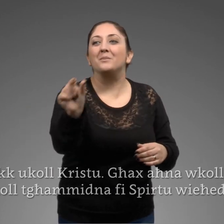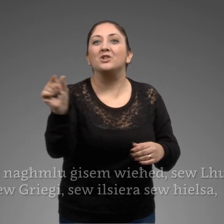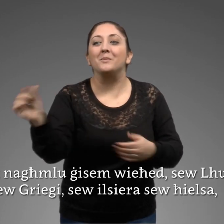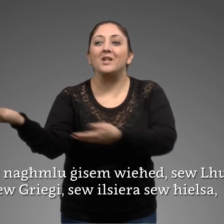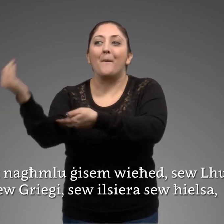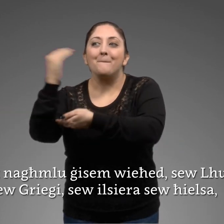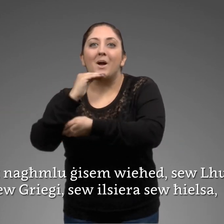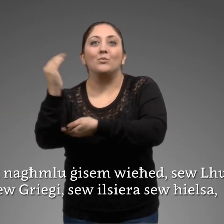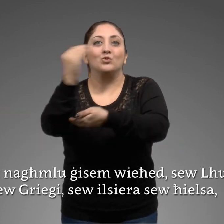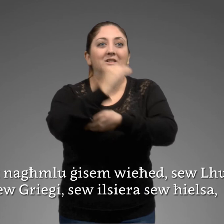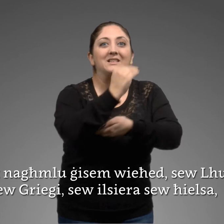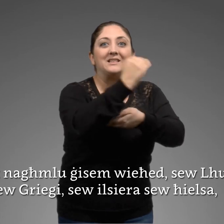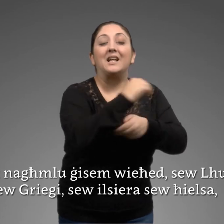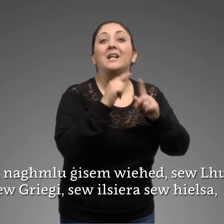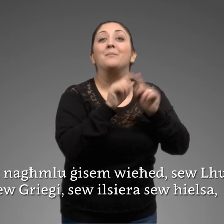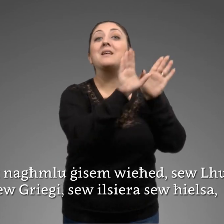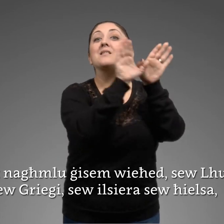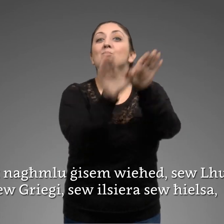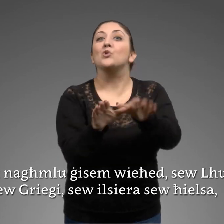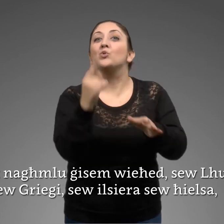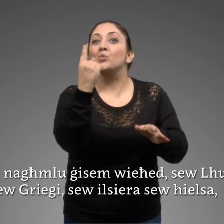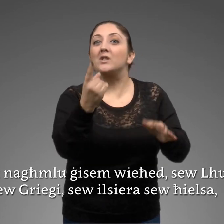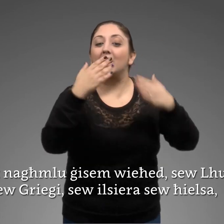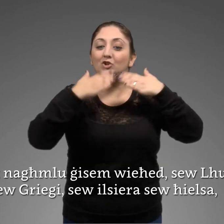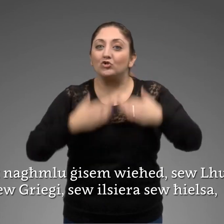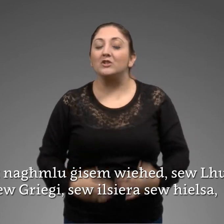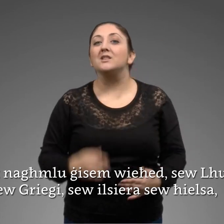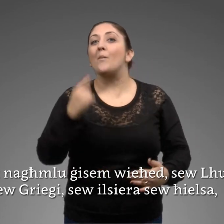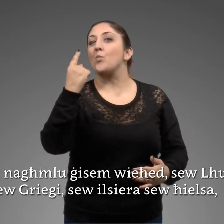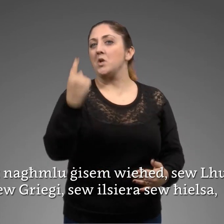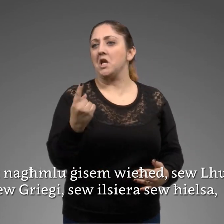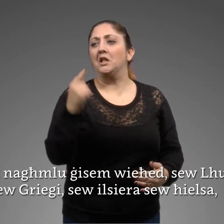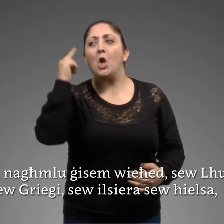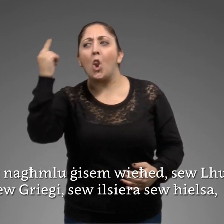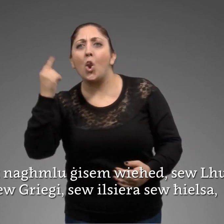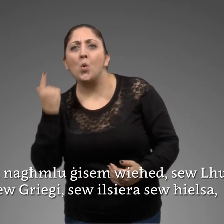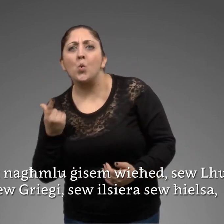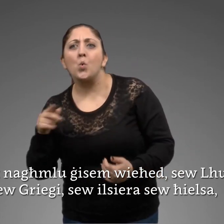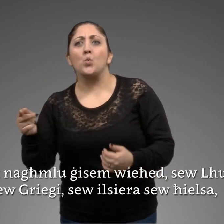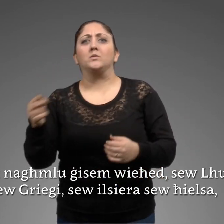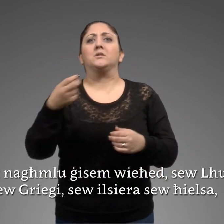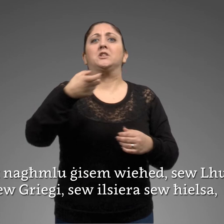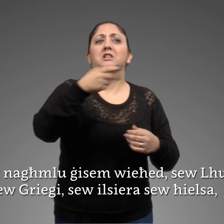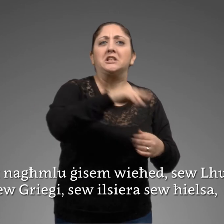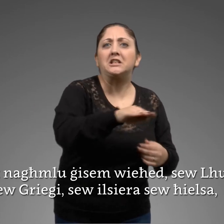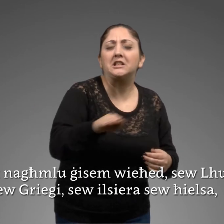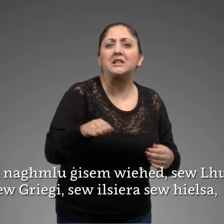bix namlu ġisem wijhet sow lut sow gregi sow l-sira sow